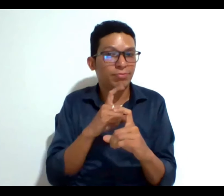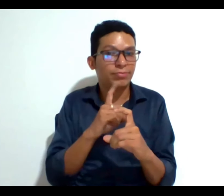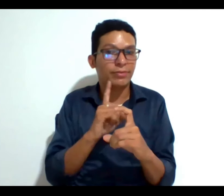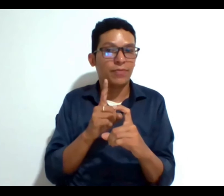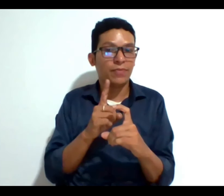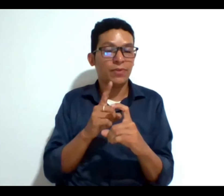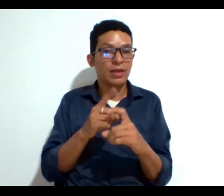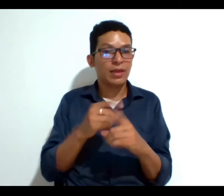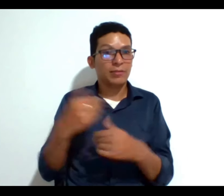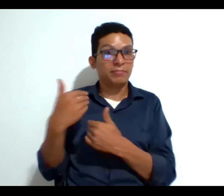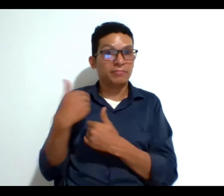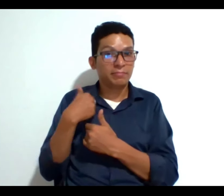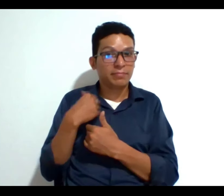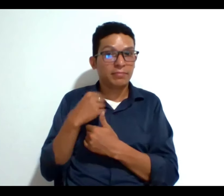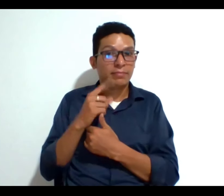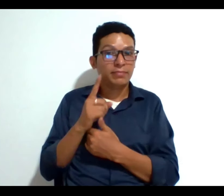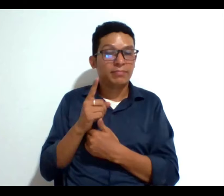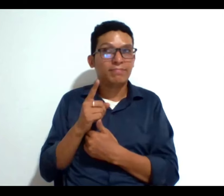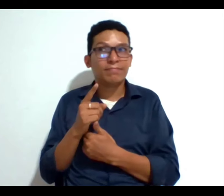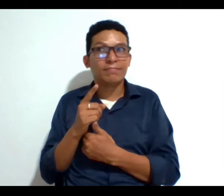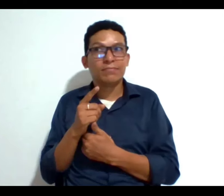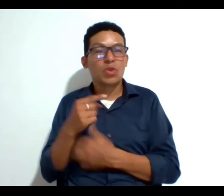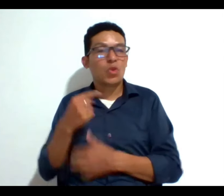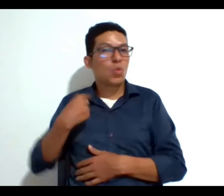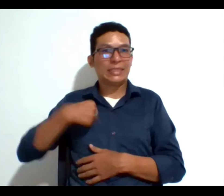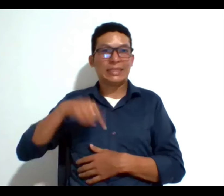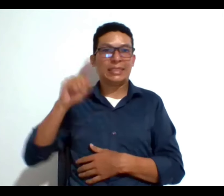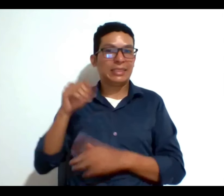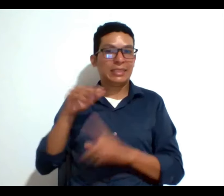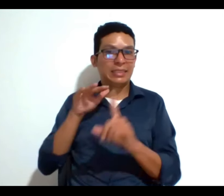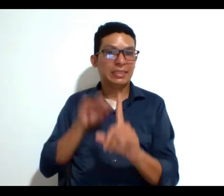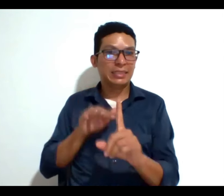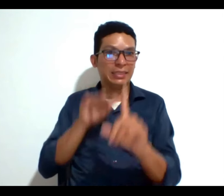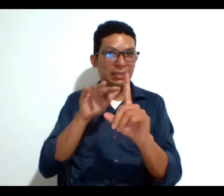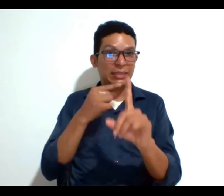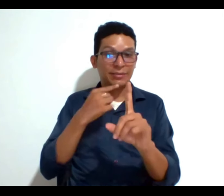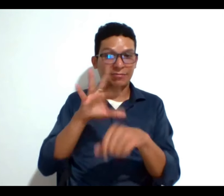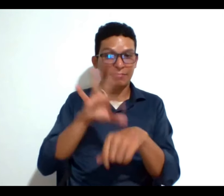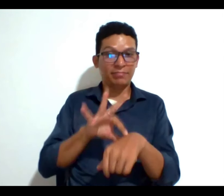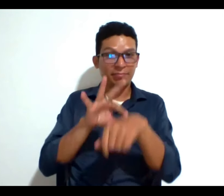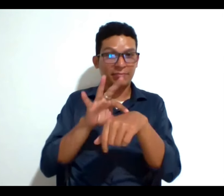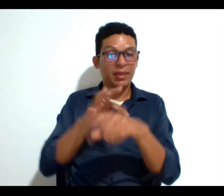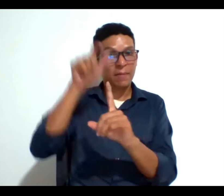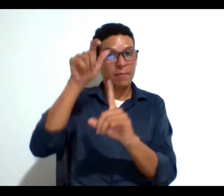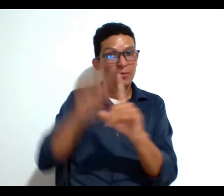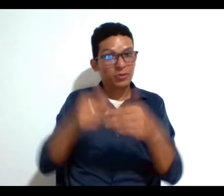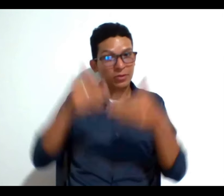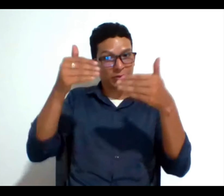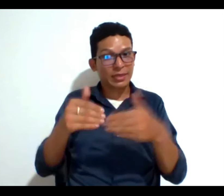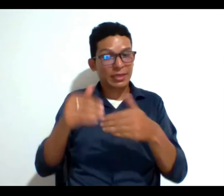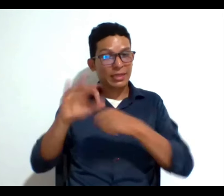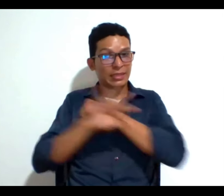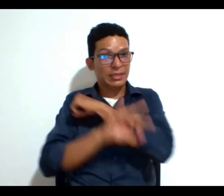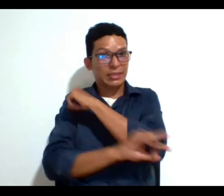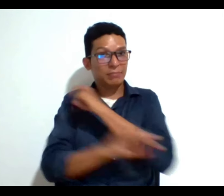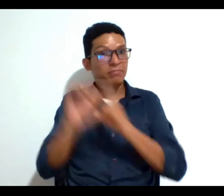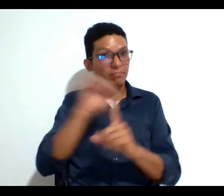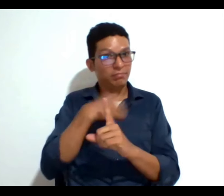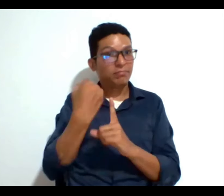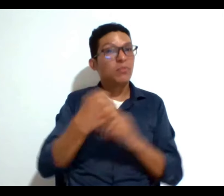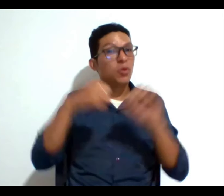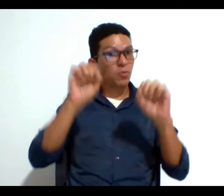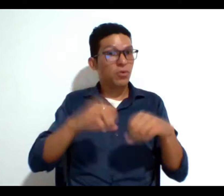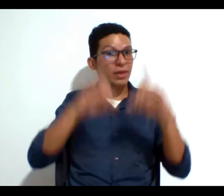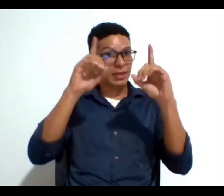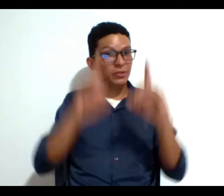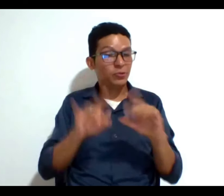competencia no va a incidir como lo dijo bien el doctor una persona con discapacidad psicosocial puede tomar una decisión sobre el